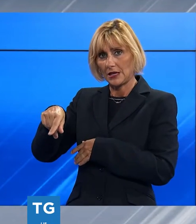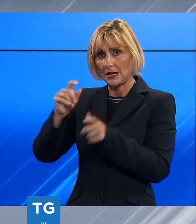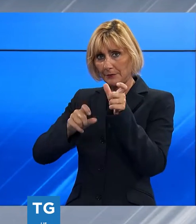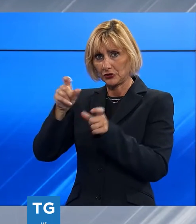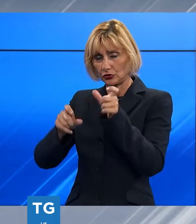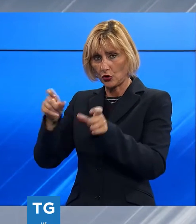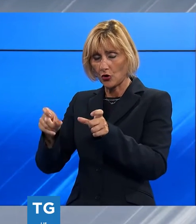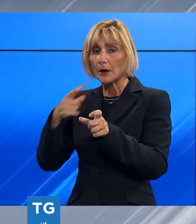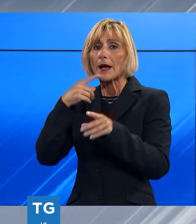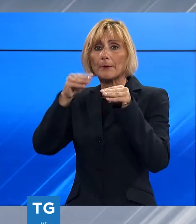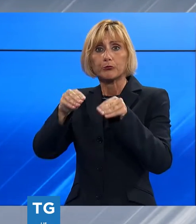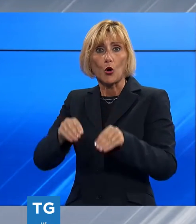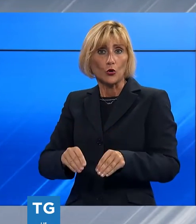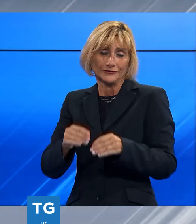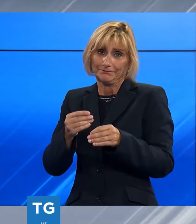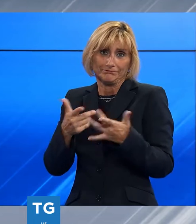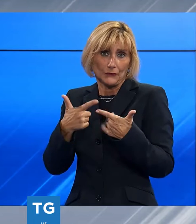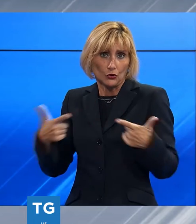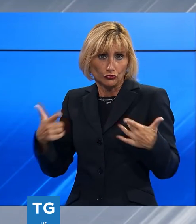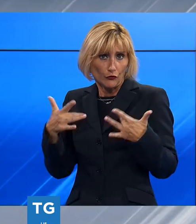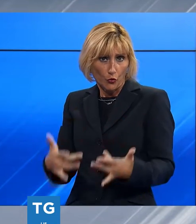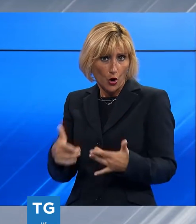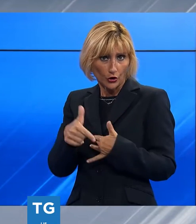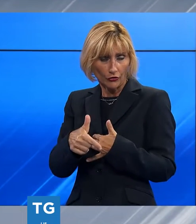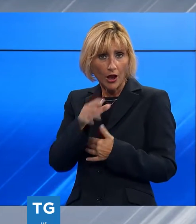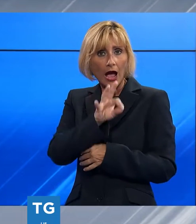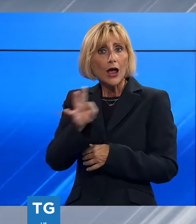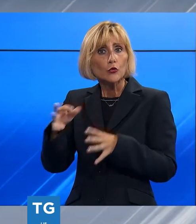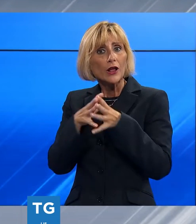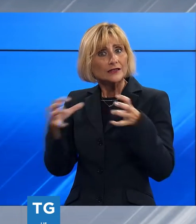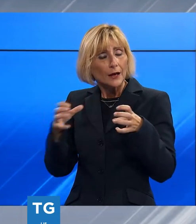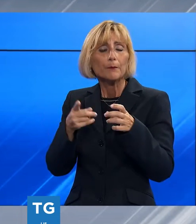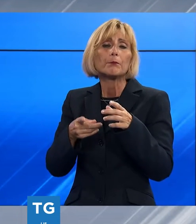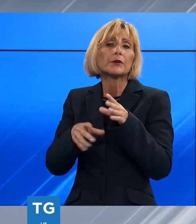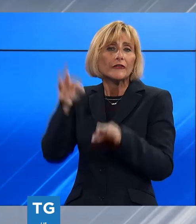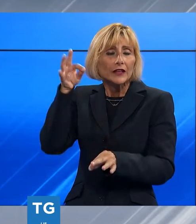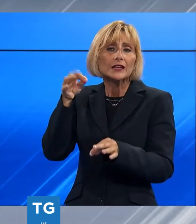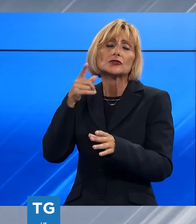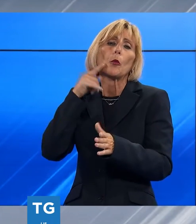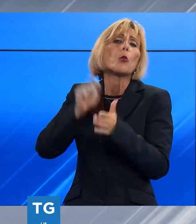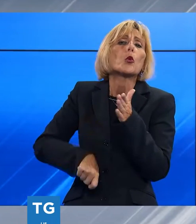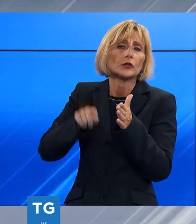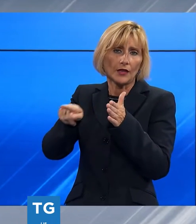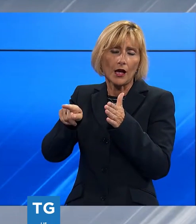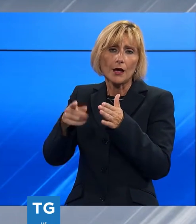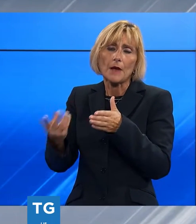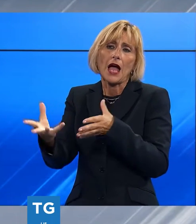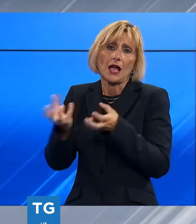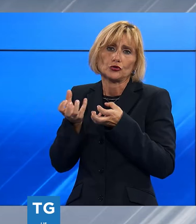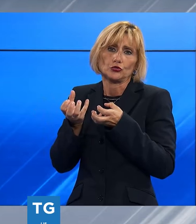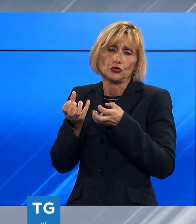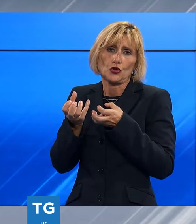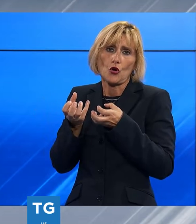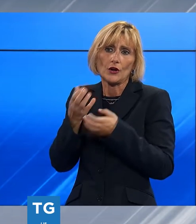però i posti non ci sono. Ci sono alcune aziende che preferiscono pagare la multa piuttosto che assumere le